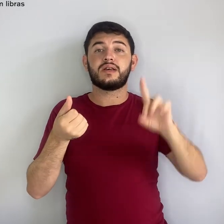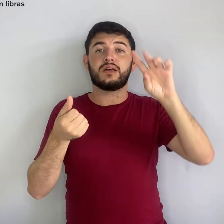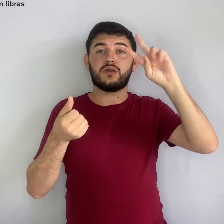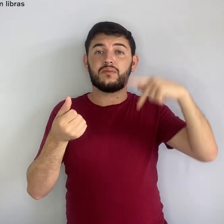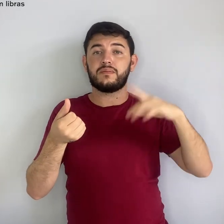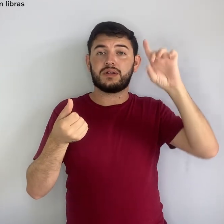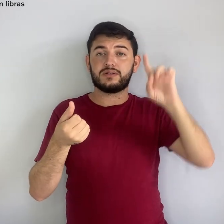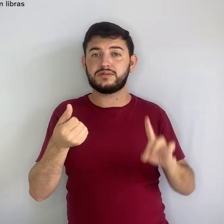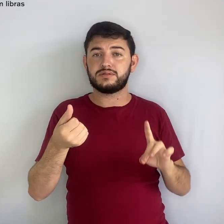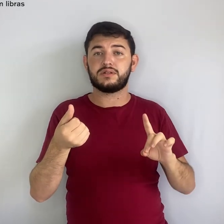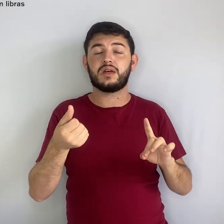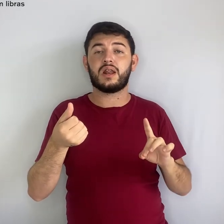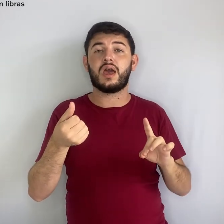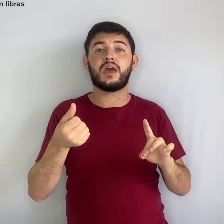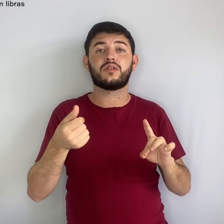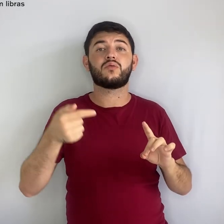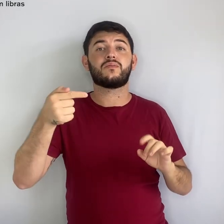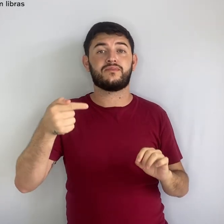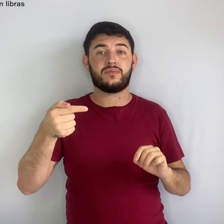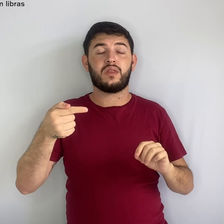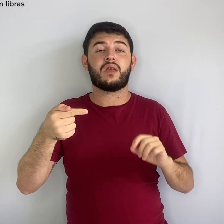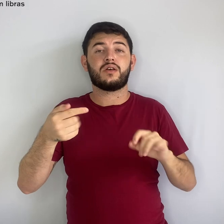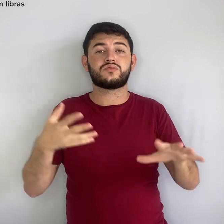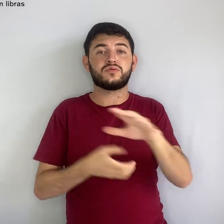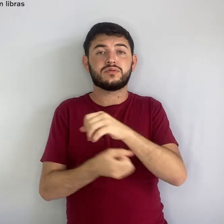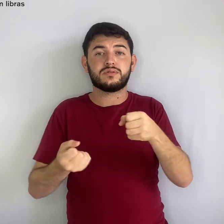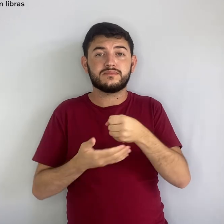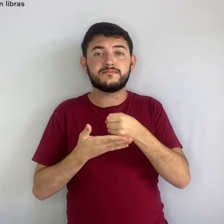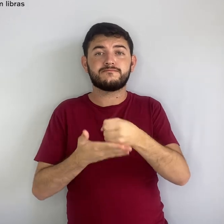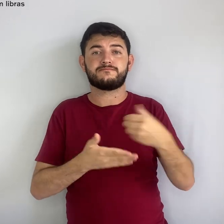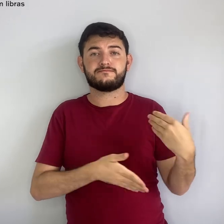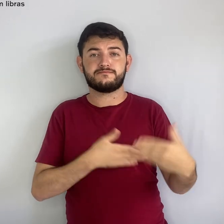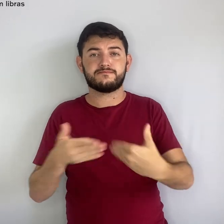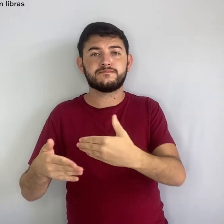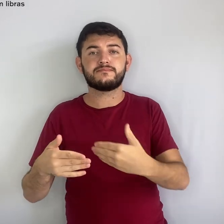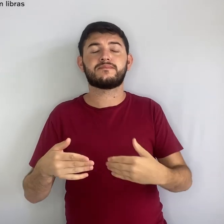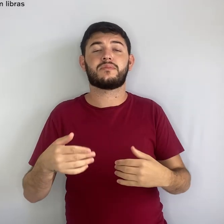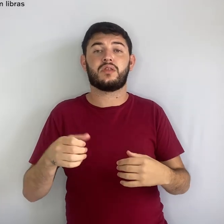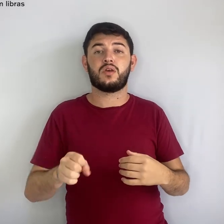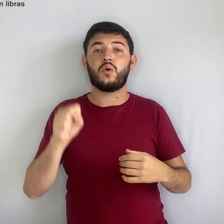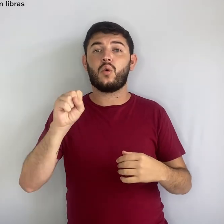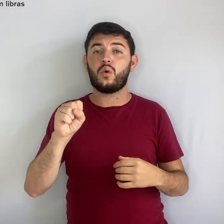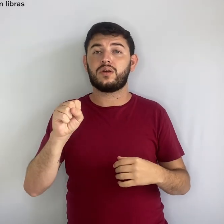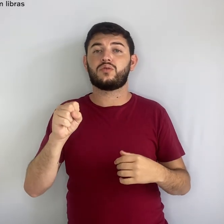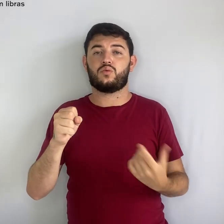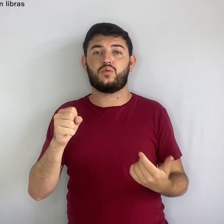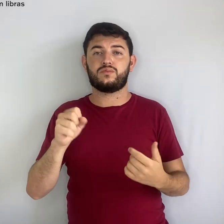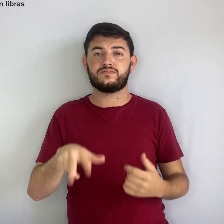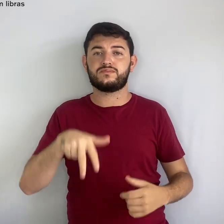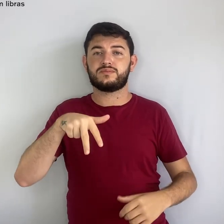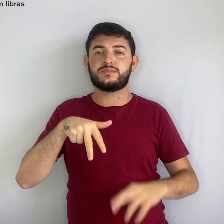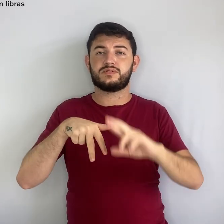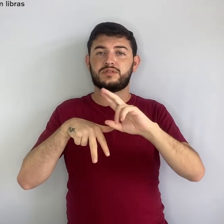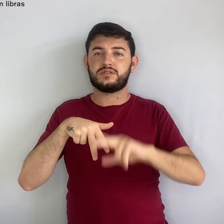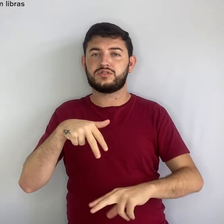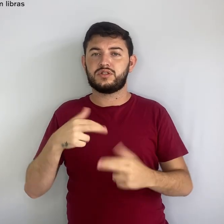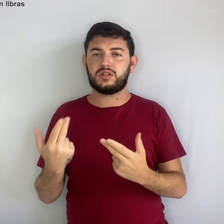Sustentável, Igualdade de Gênero. As Guerras no Mundo A despeito de